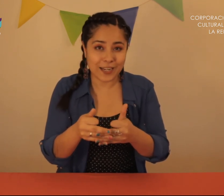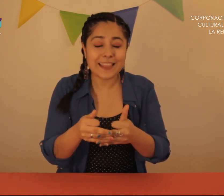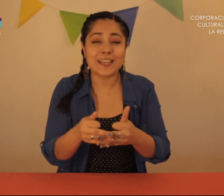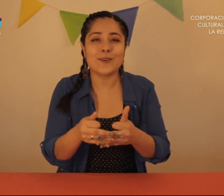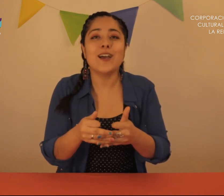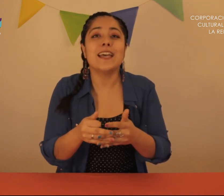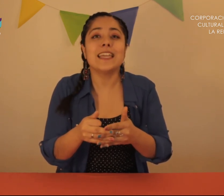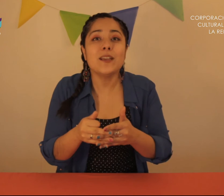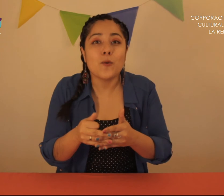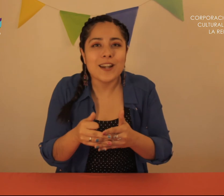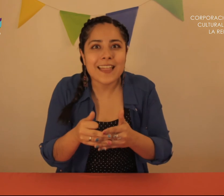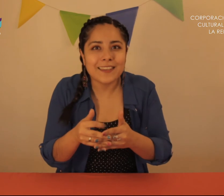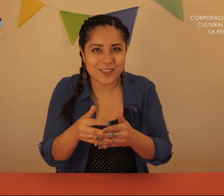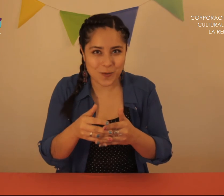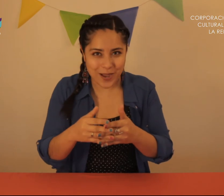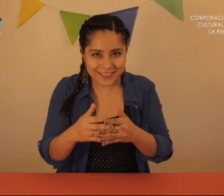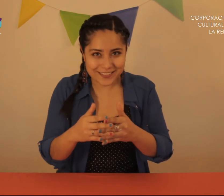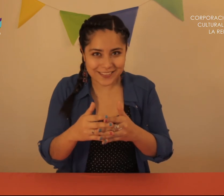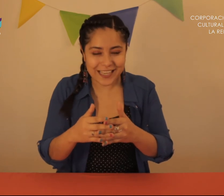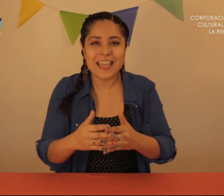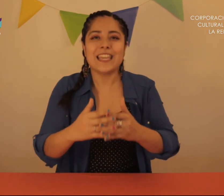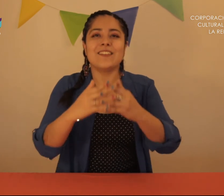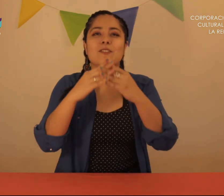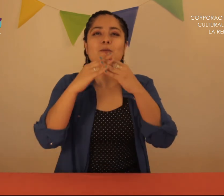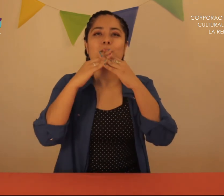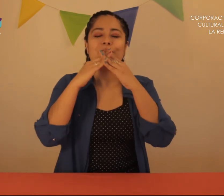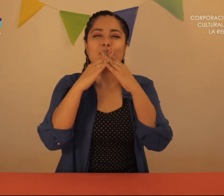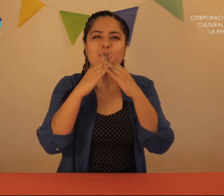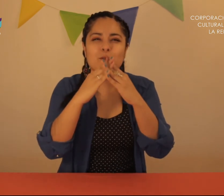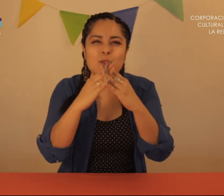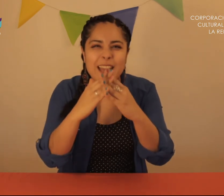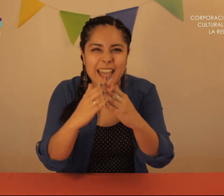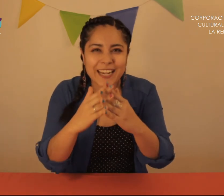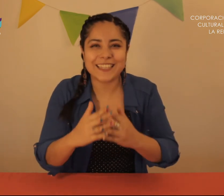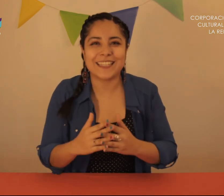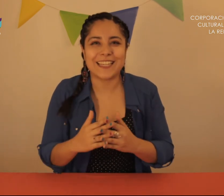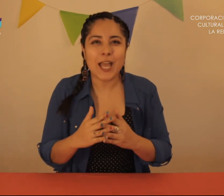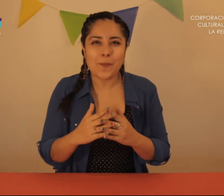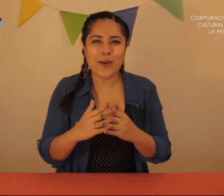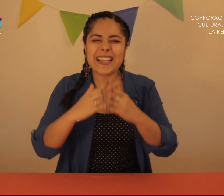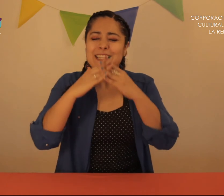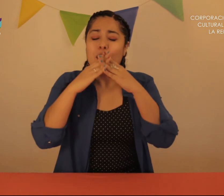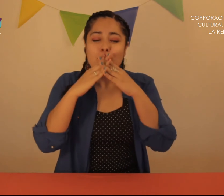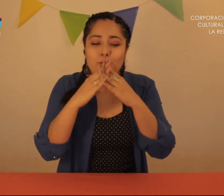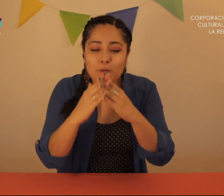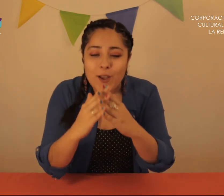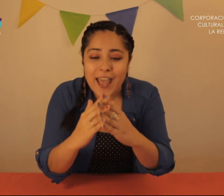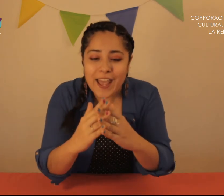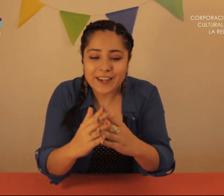ladrillo Y un ladrillo más Y vino un viento fuerte Más fuerte